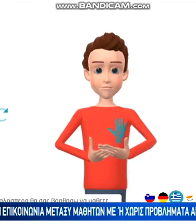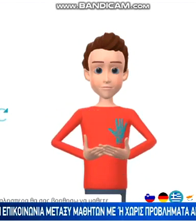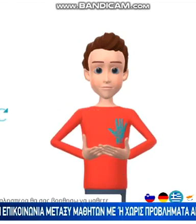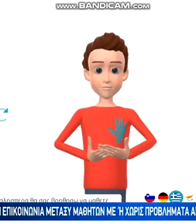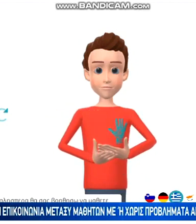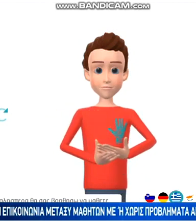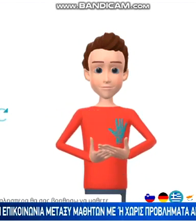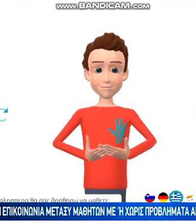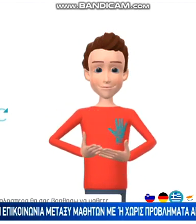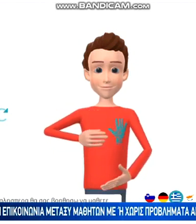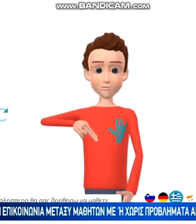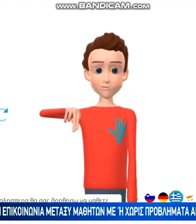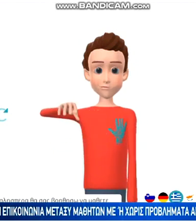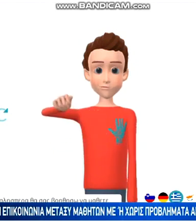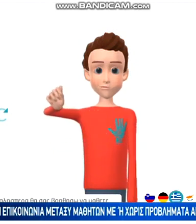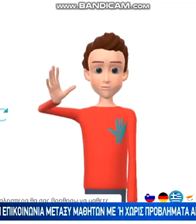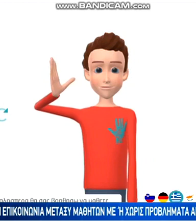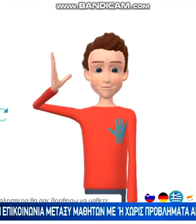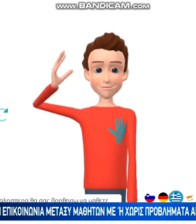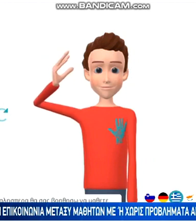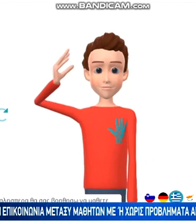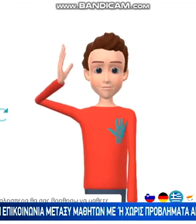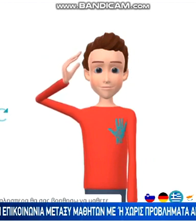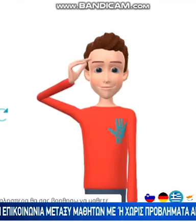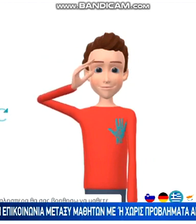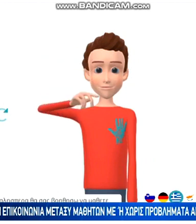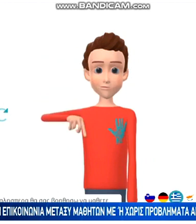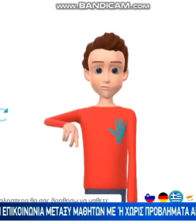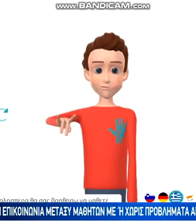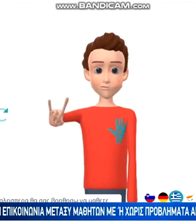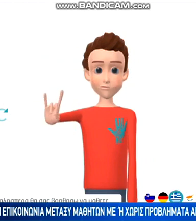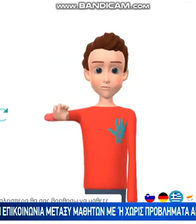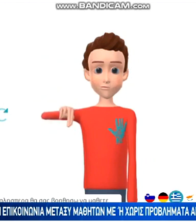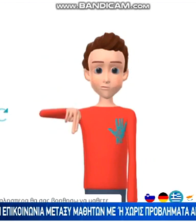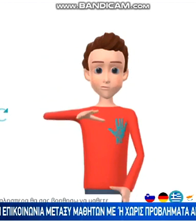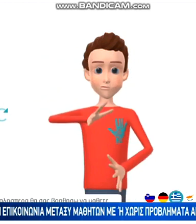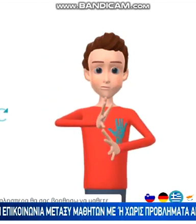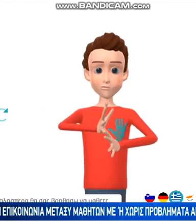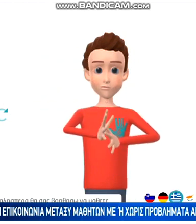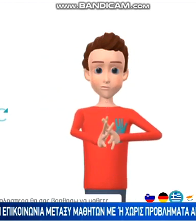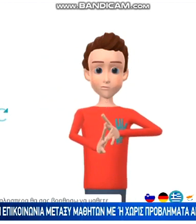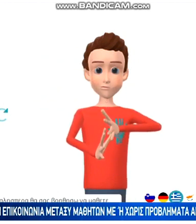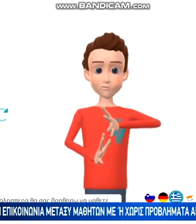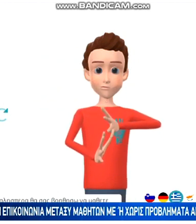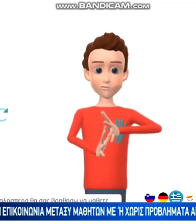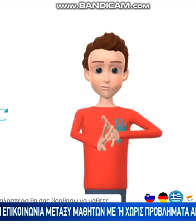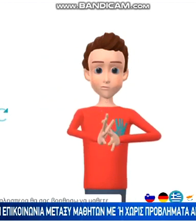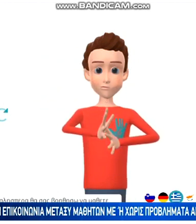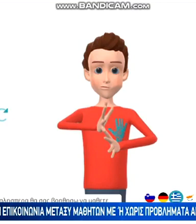ακοής και με διαφορετικά γλωσσικά υπόβαθρα. Να στηθεί τεχνολογικά δηλαδή μια γέφυρα που μέσω της διεθνούς νοηματικής γλώσσας